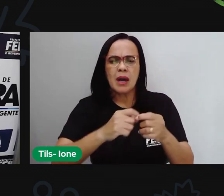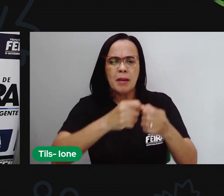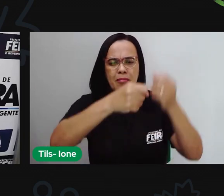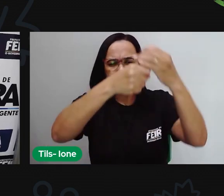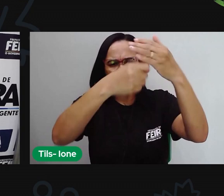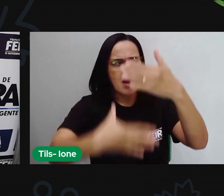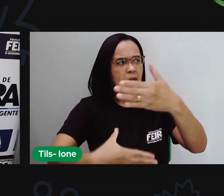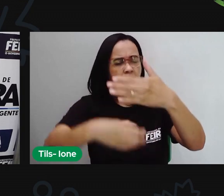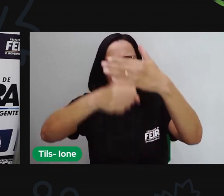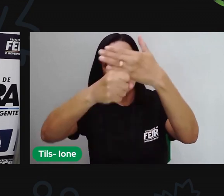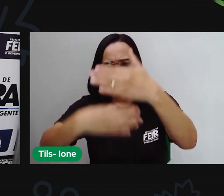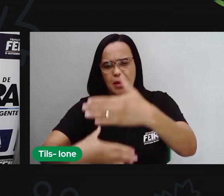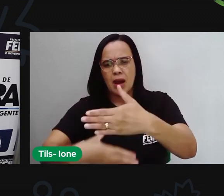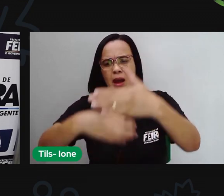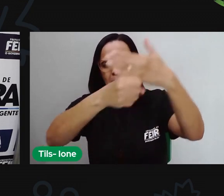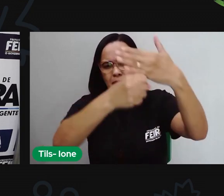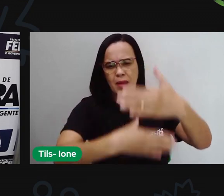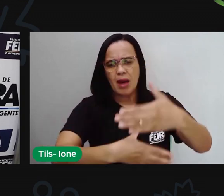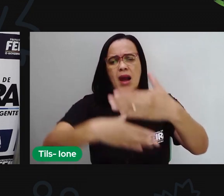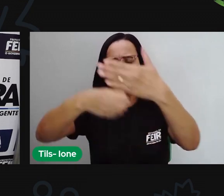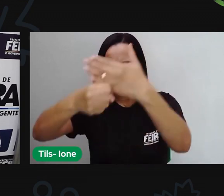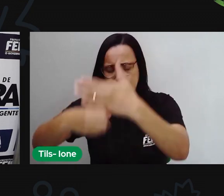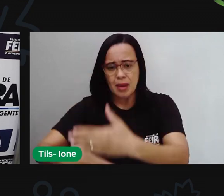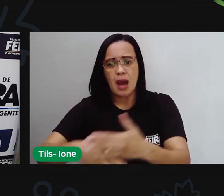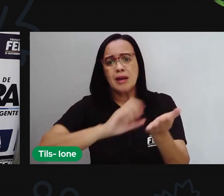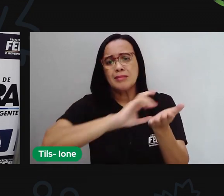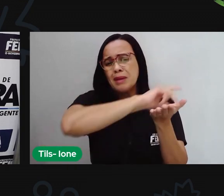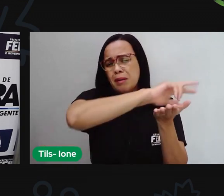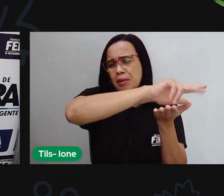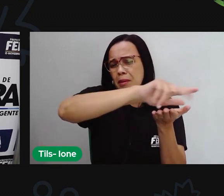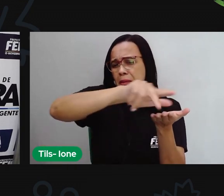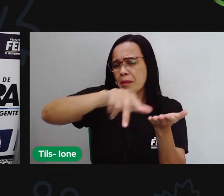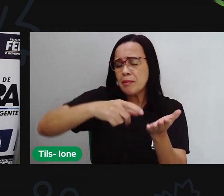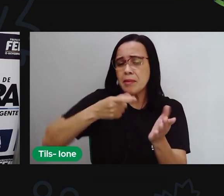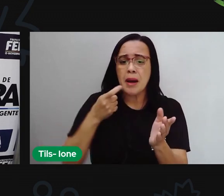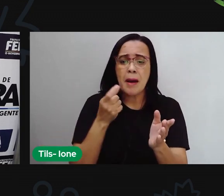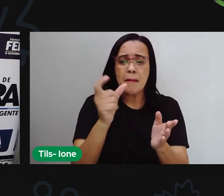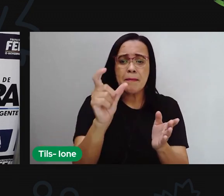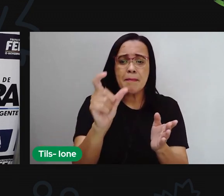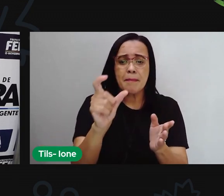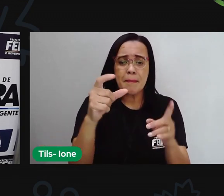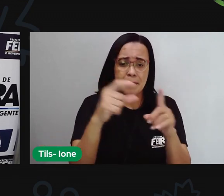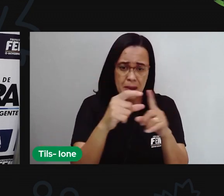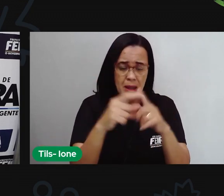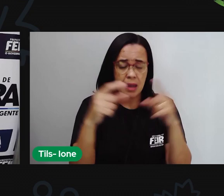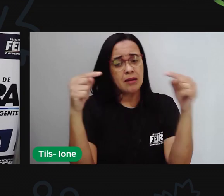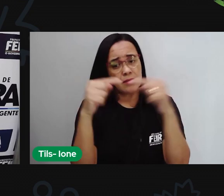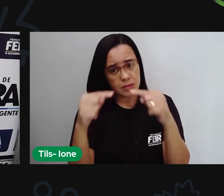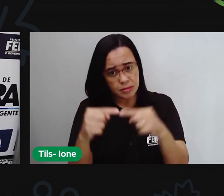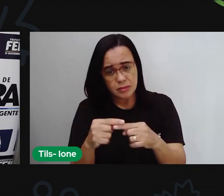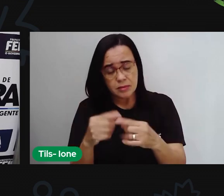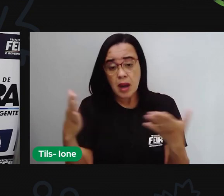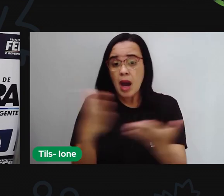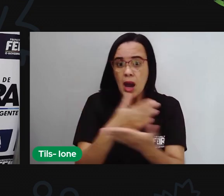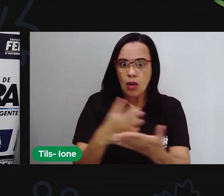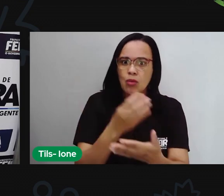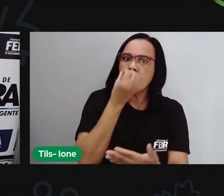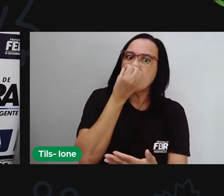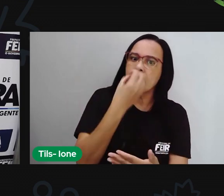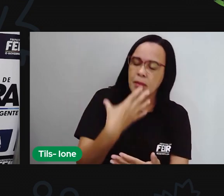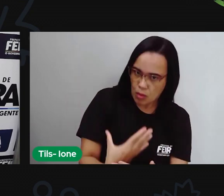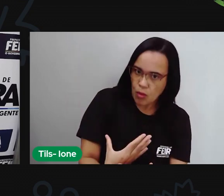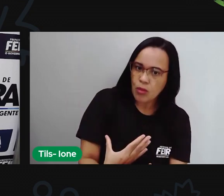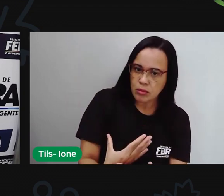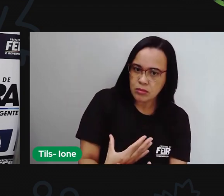enorme de assuntos relacionados àquela palavra algumas coisas vão ser úteis é realmente o que a gente está